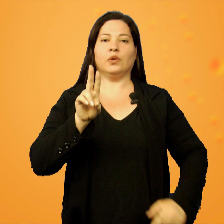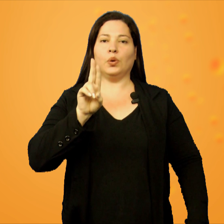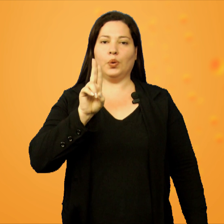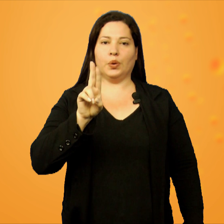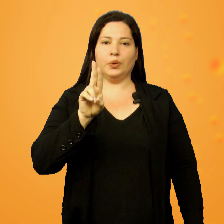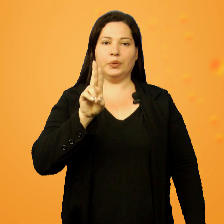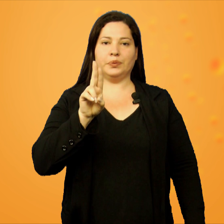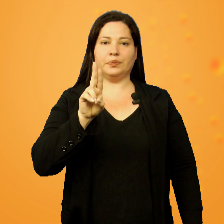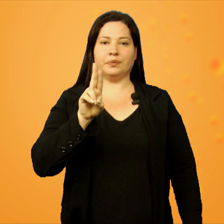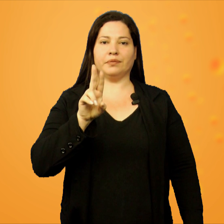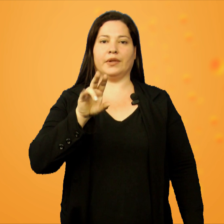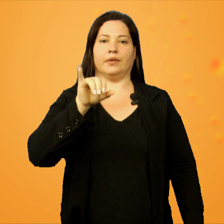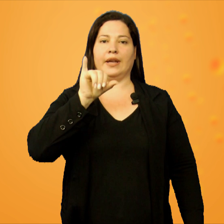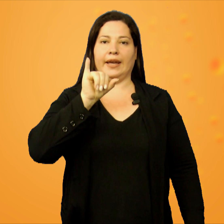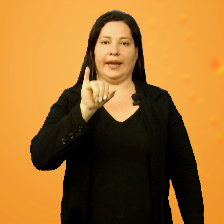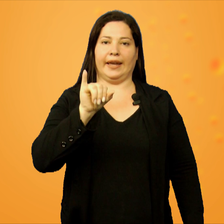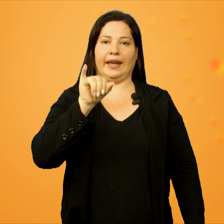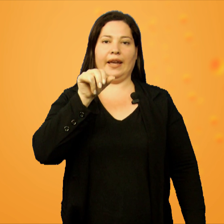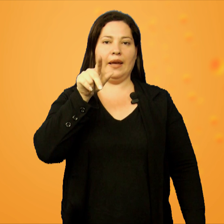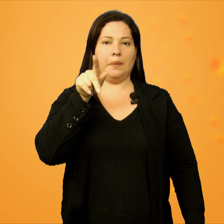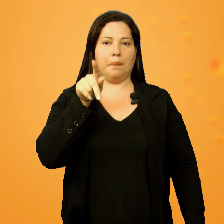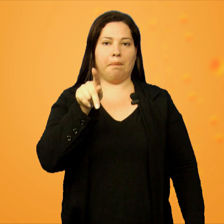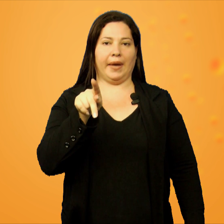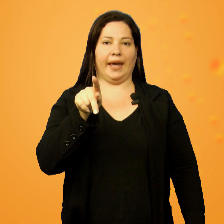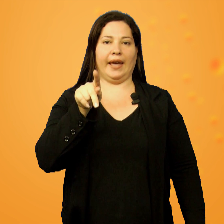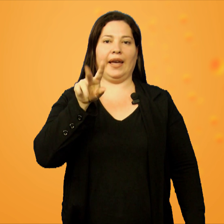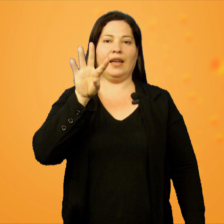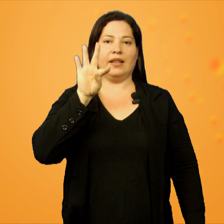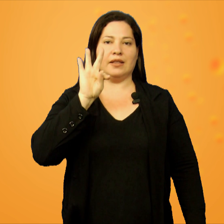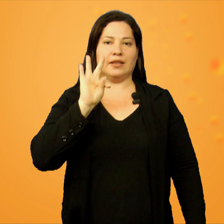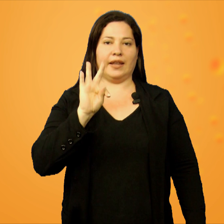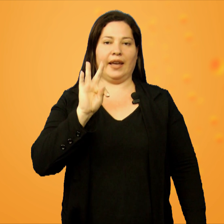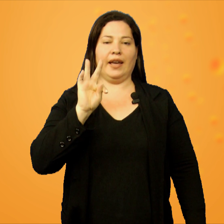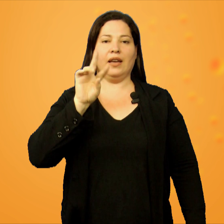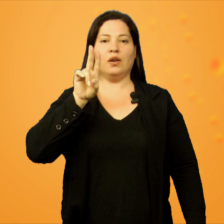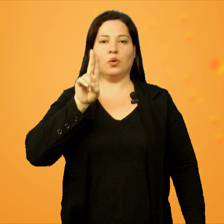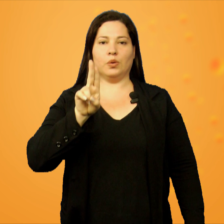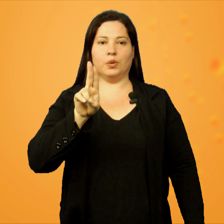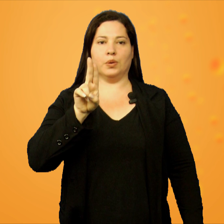U, I, P, T, U.